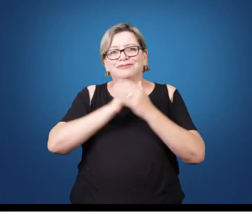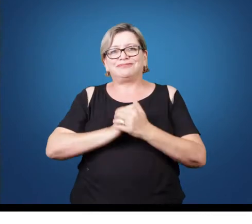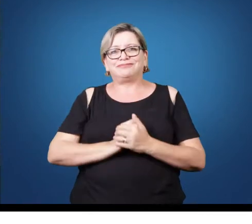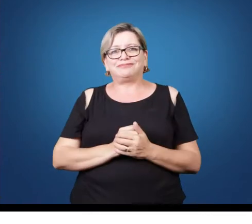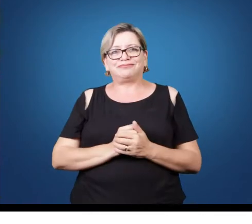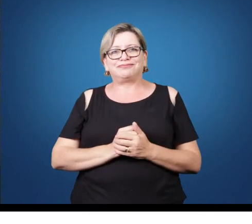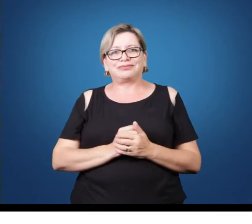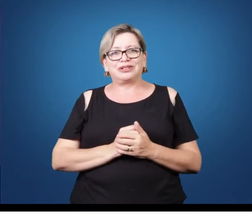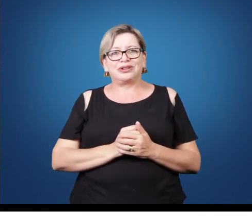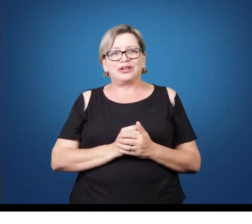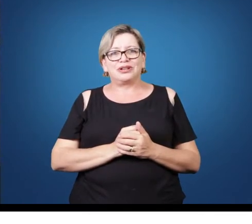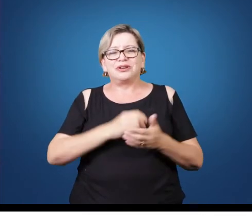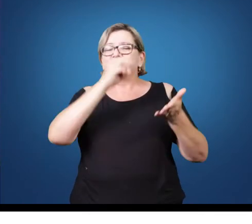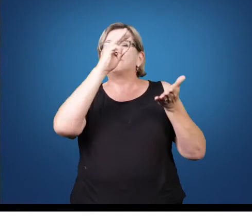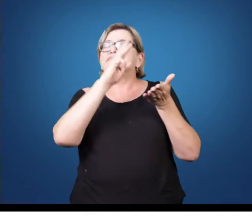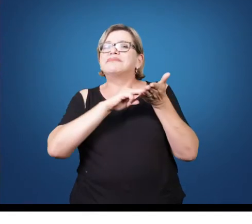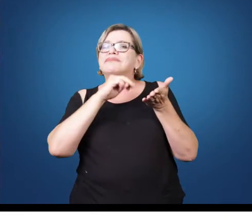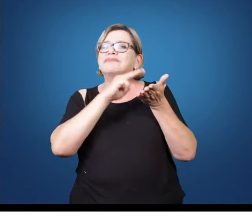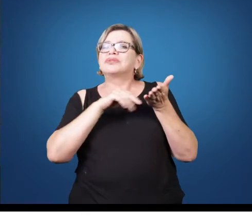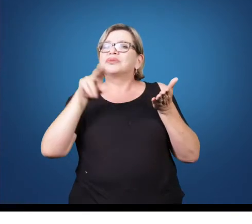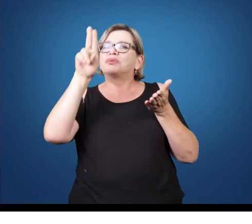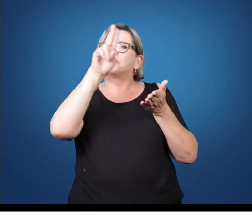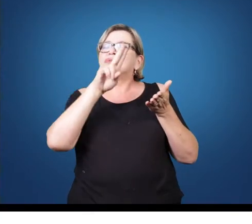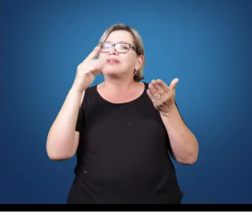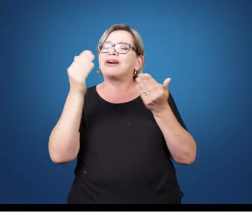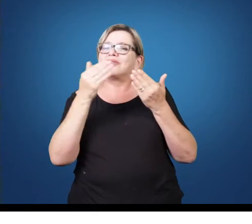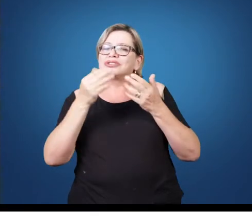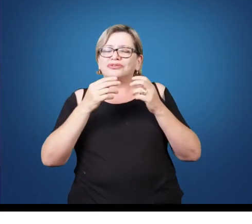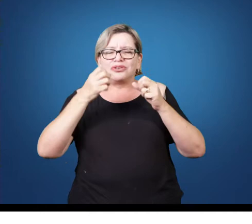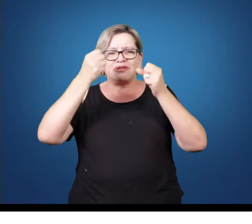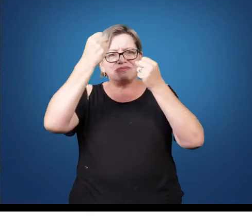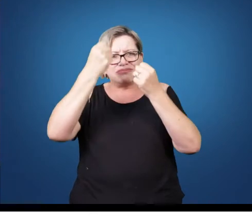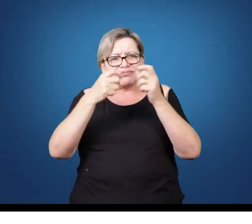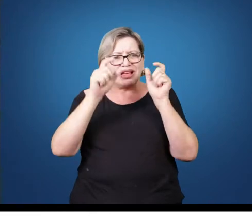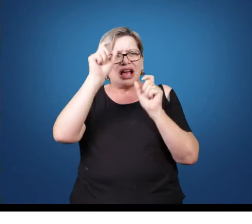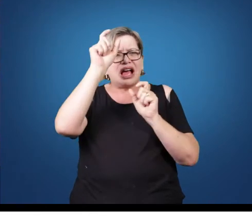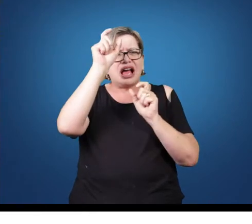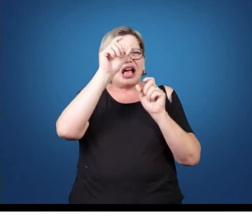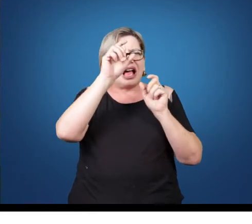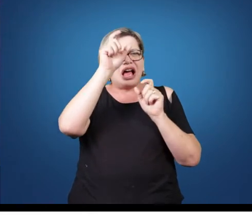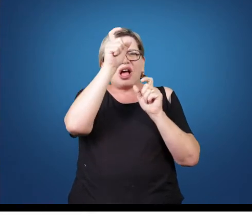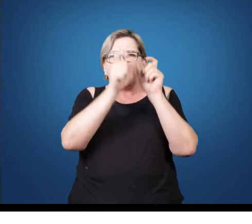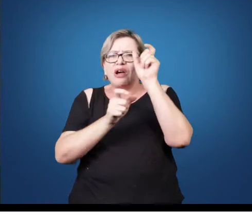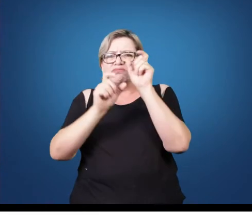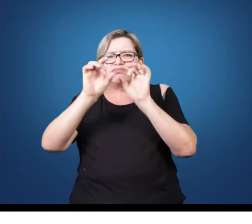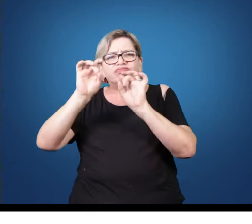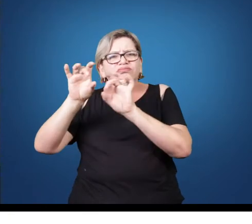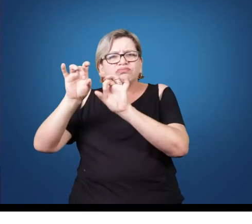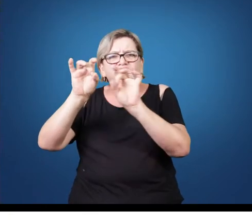o nosso método que a vai usar aqui? Eu vou falar alguns desses importantes gêneros.